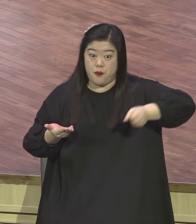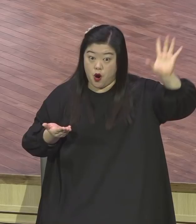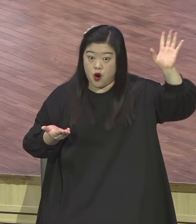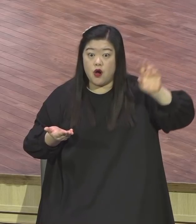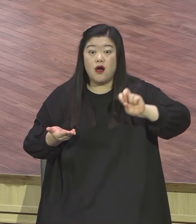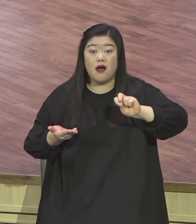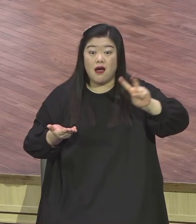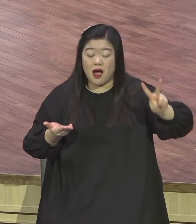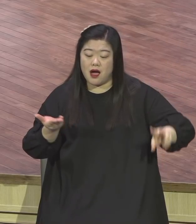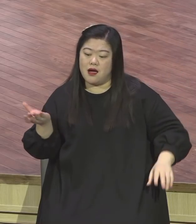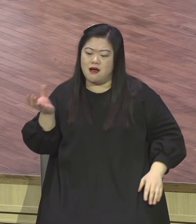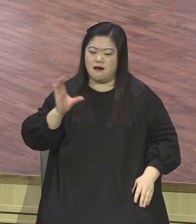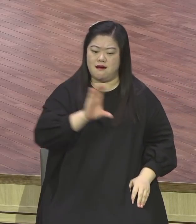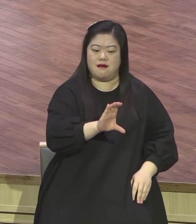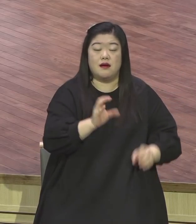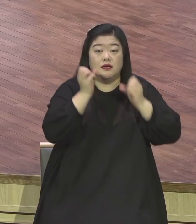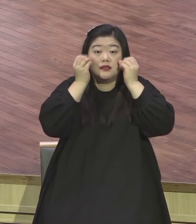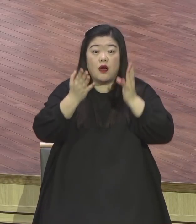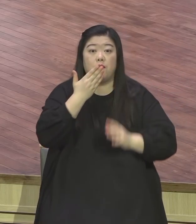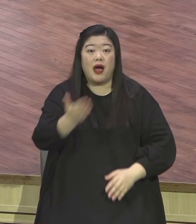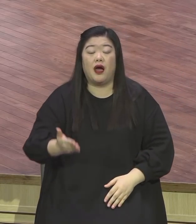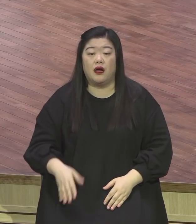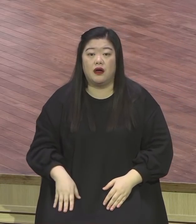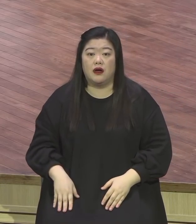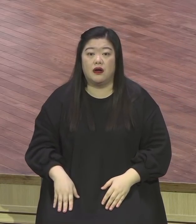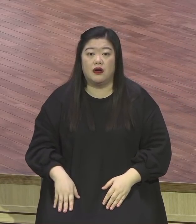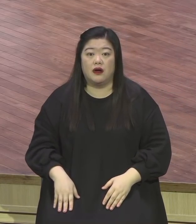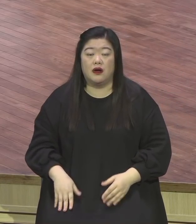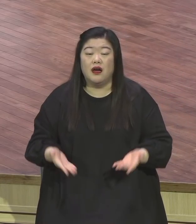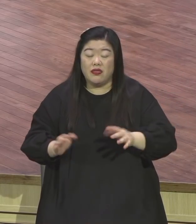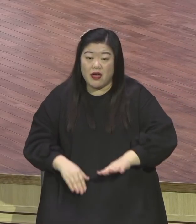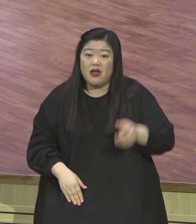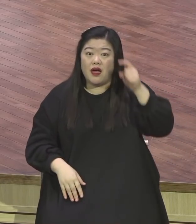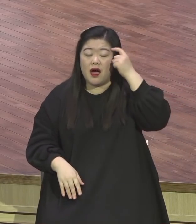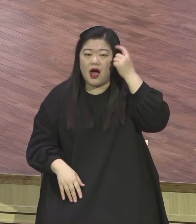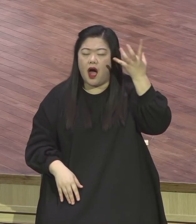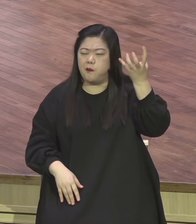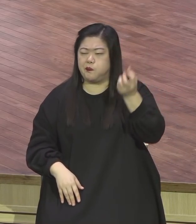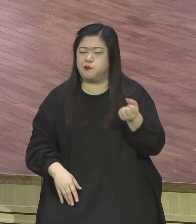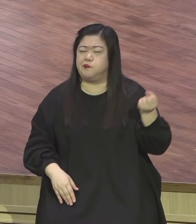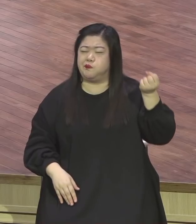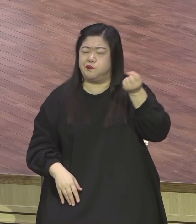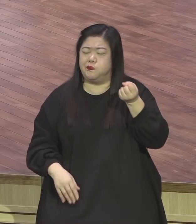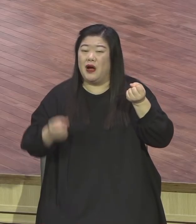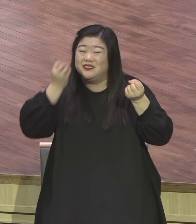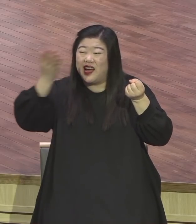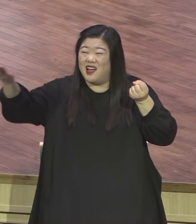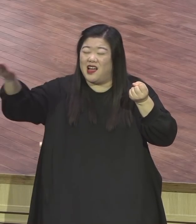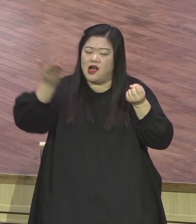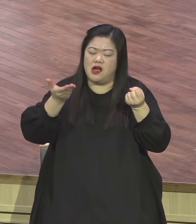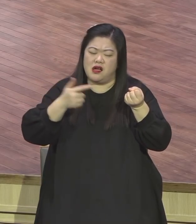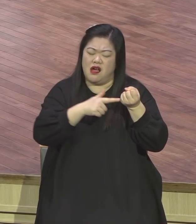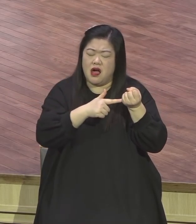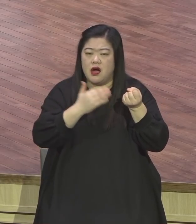이 과거의 은혜 받은 것이 지금 유효한 것이 아니에요 여러분은 백배의 결실을 체험하기 위해서